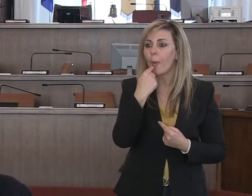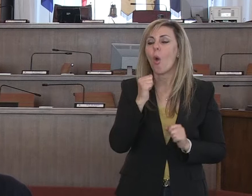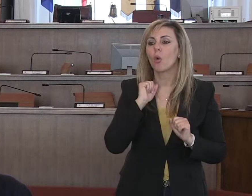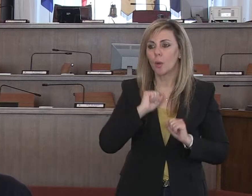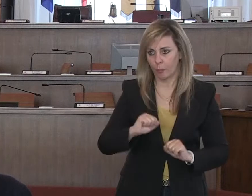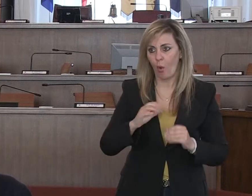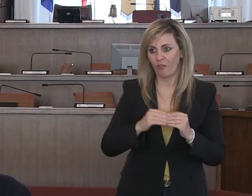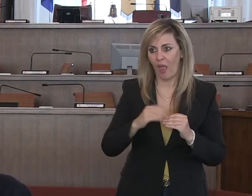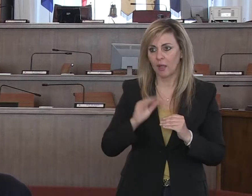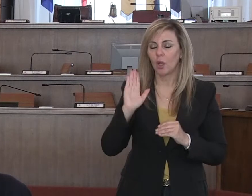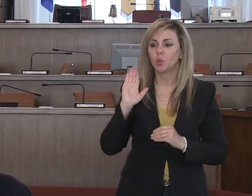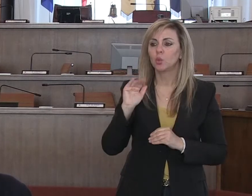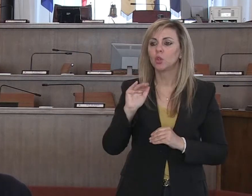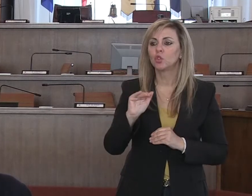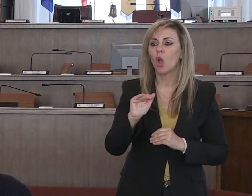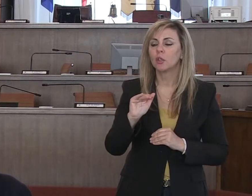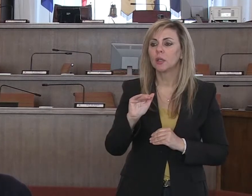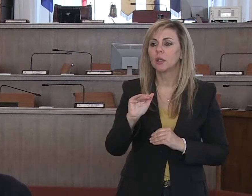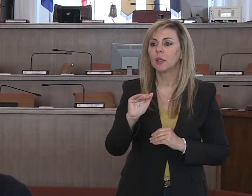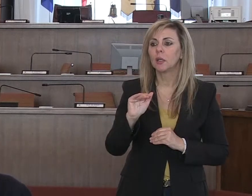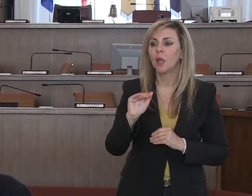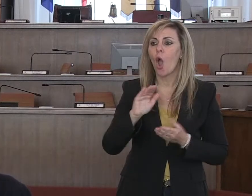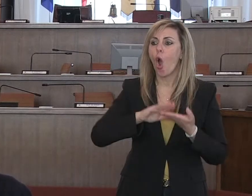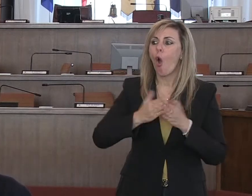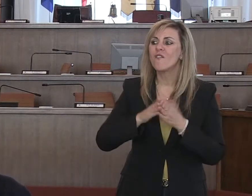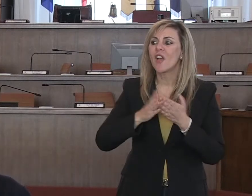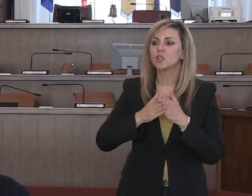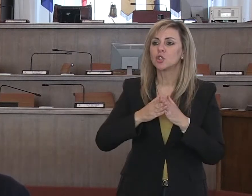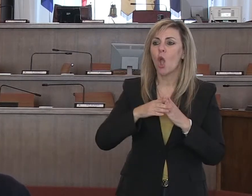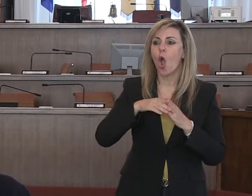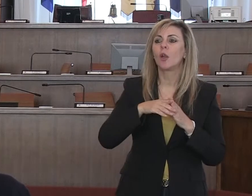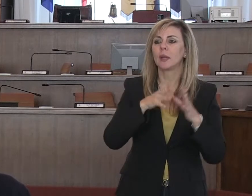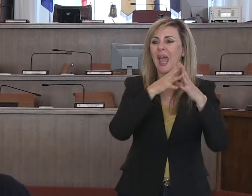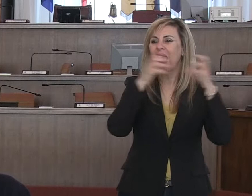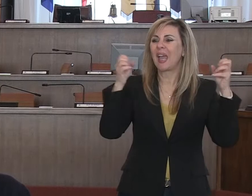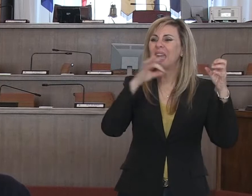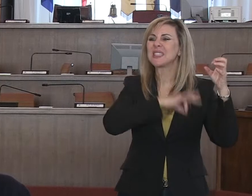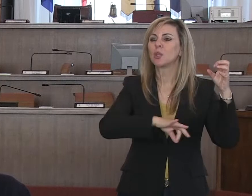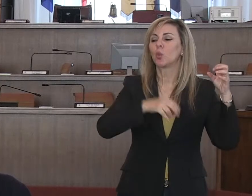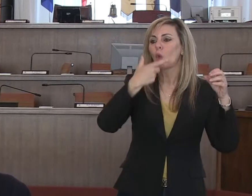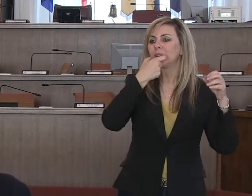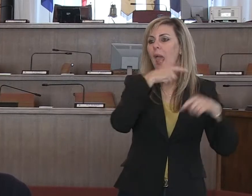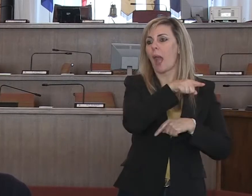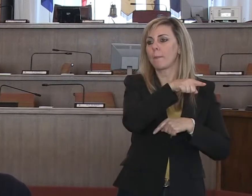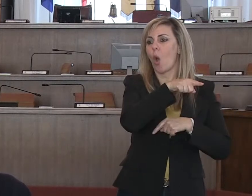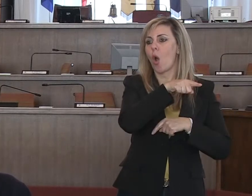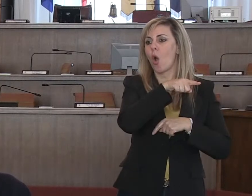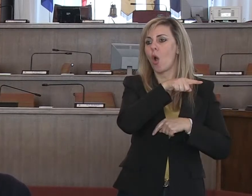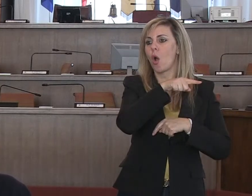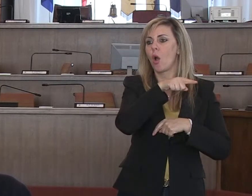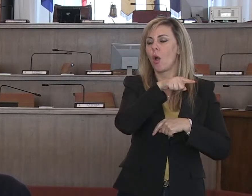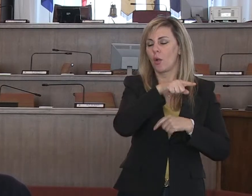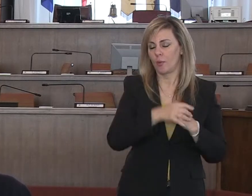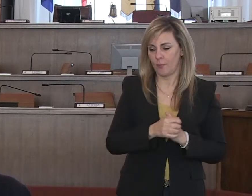effettuare giornalmente con la convenzione con l'istituto zoo profilattico di Teramo e quindi